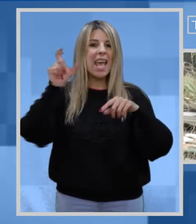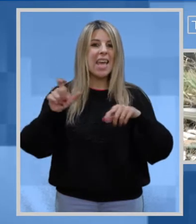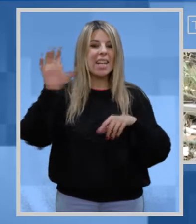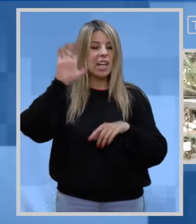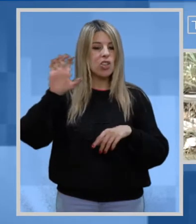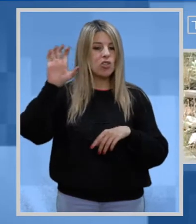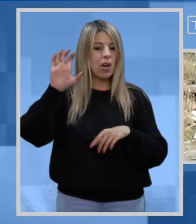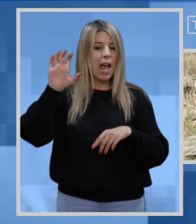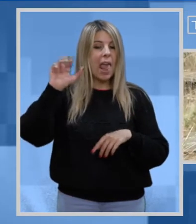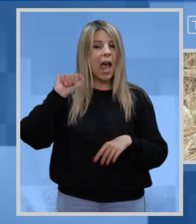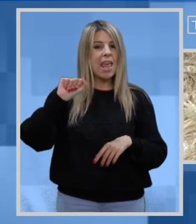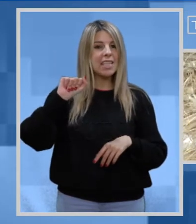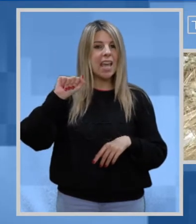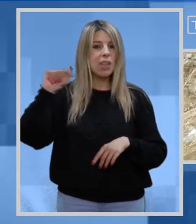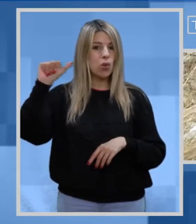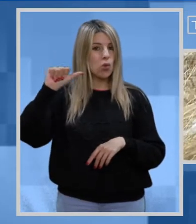Alessandro Solinas